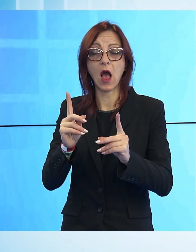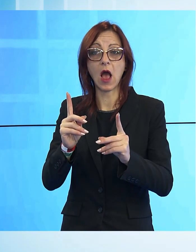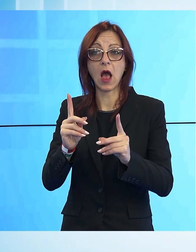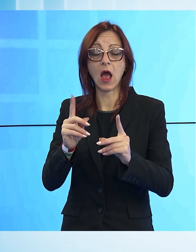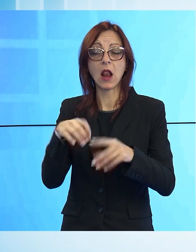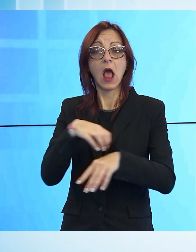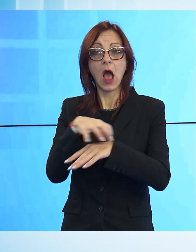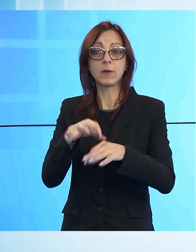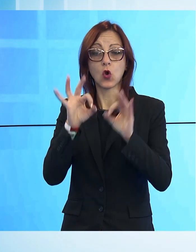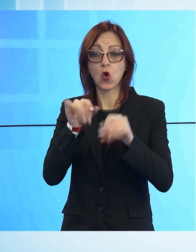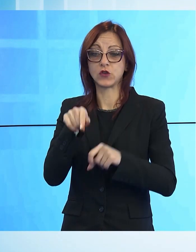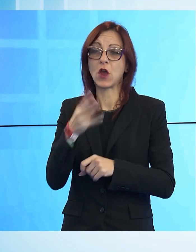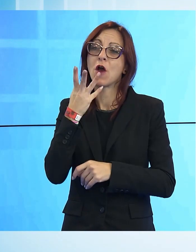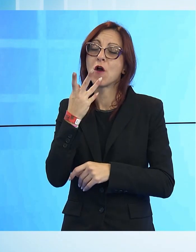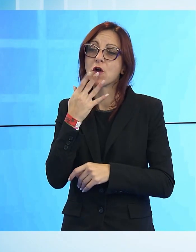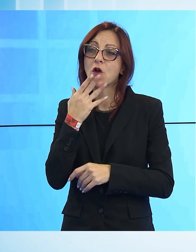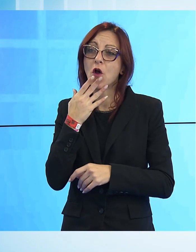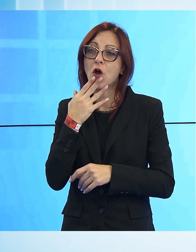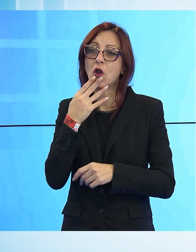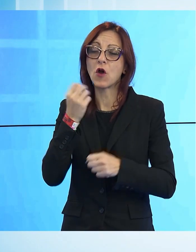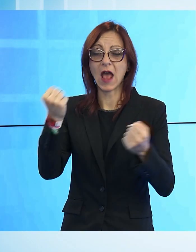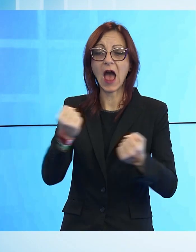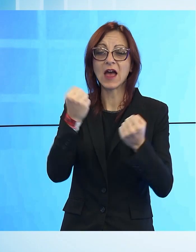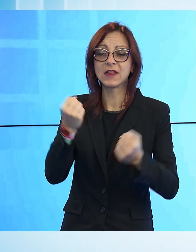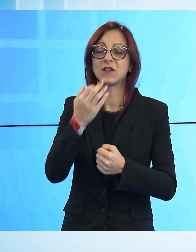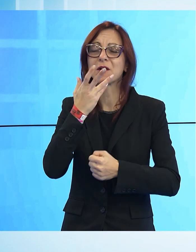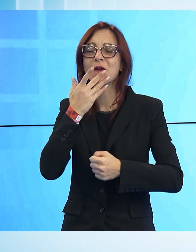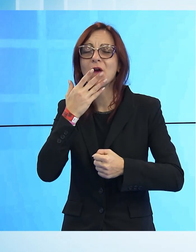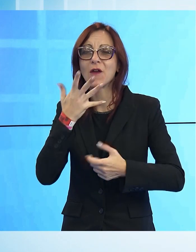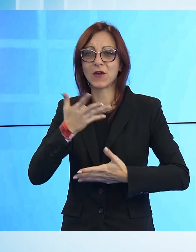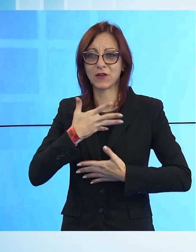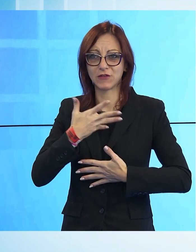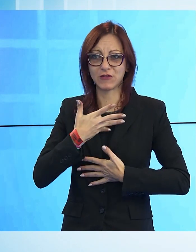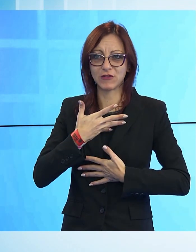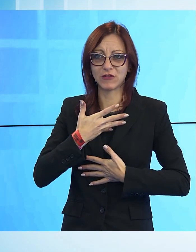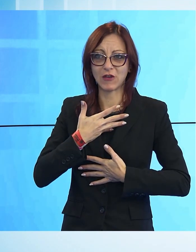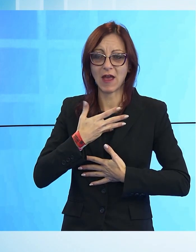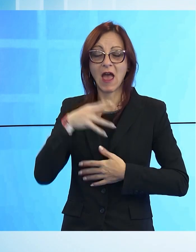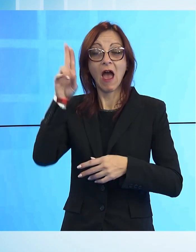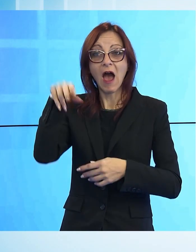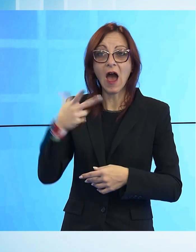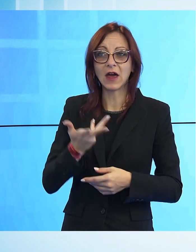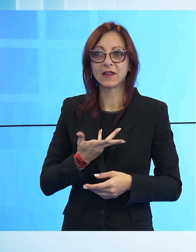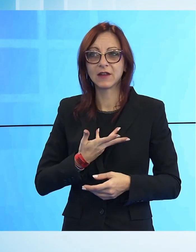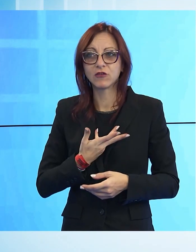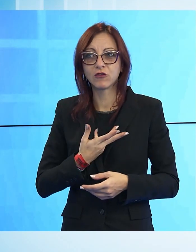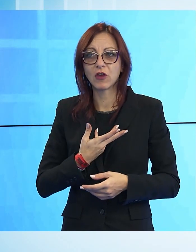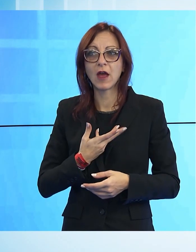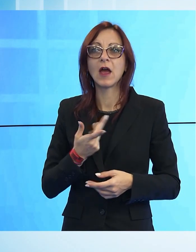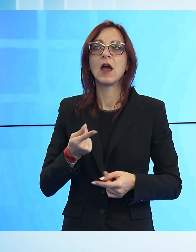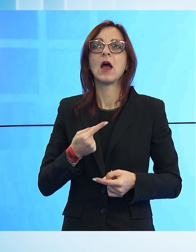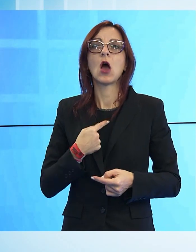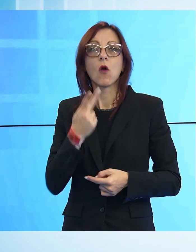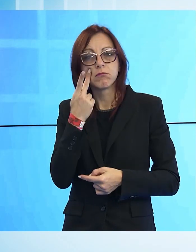rivista, con i suoi colori per l'estate della città, con quella articolazione multiforme che ci dato di vedere anche